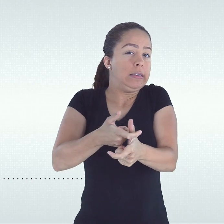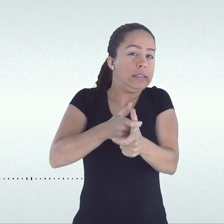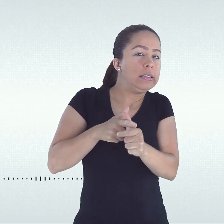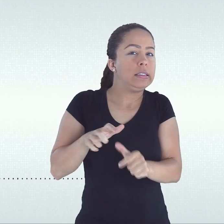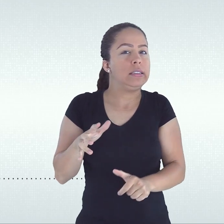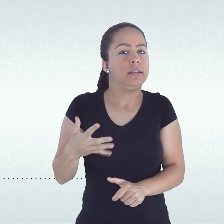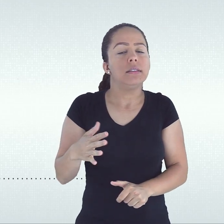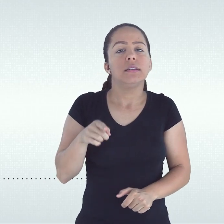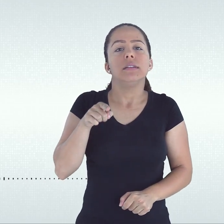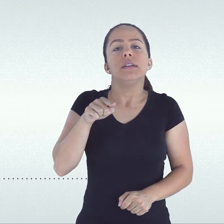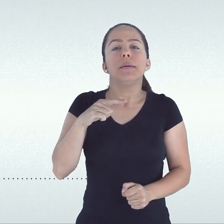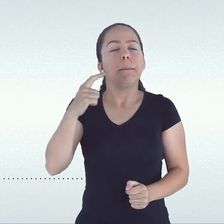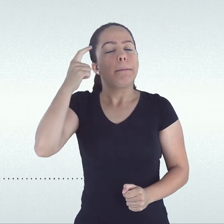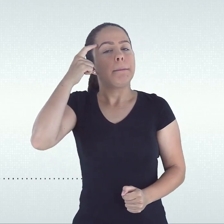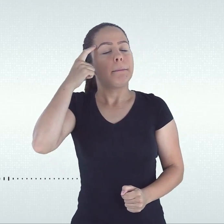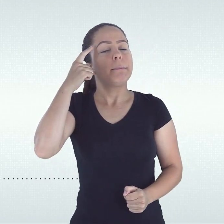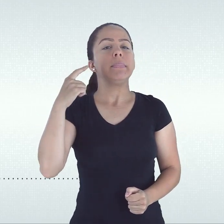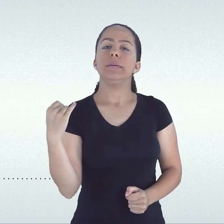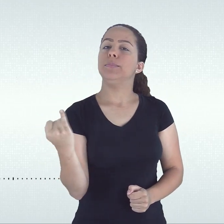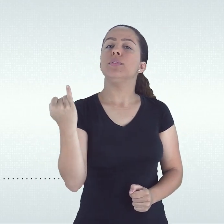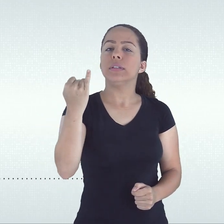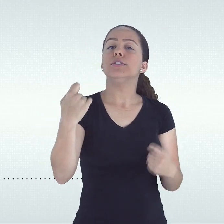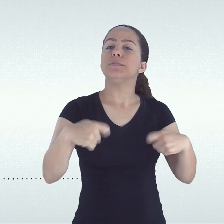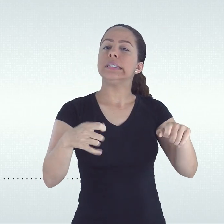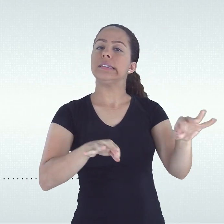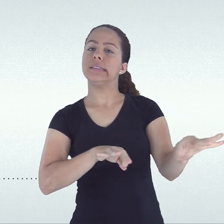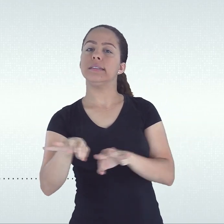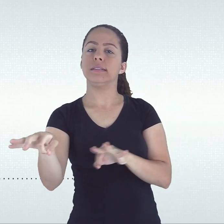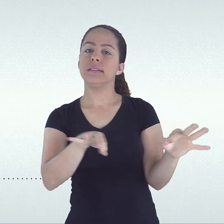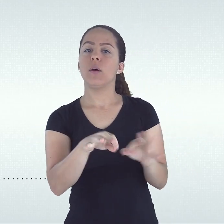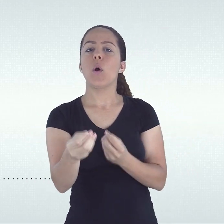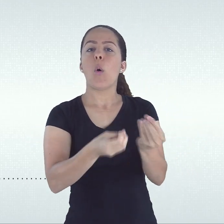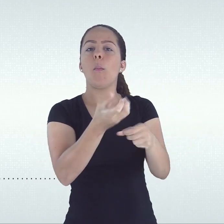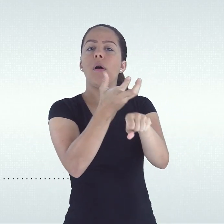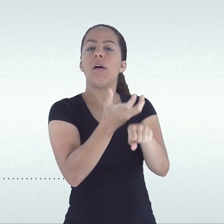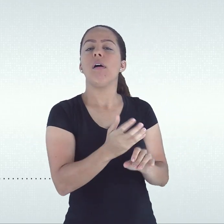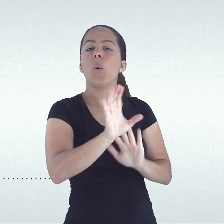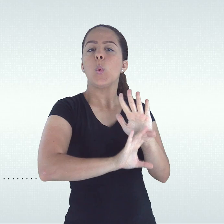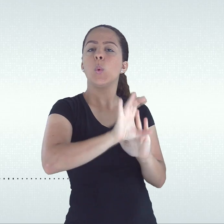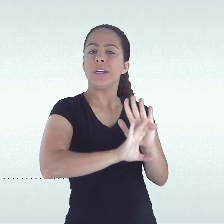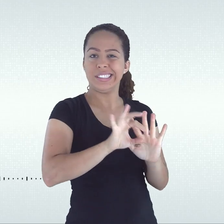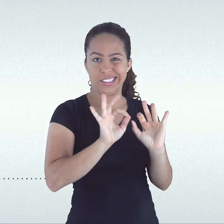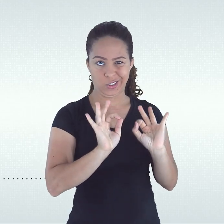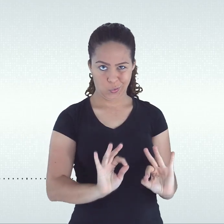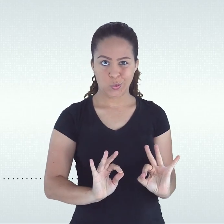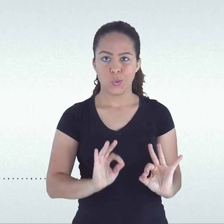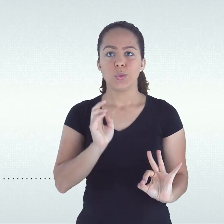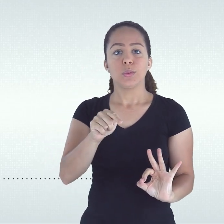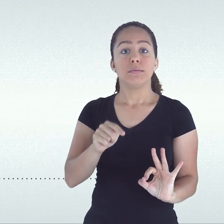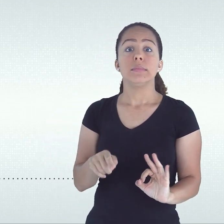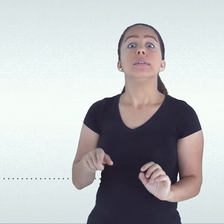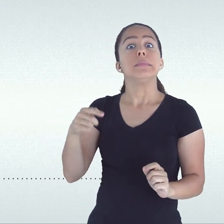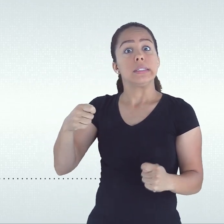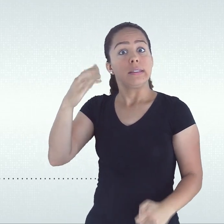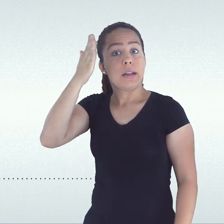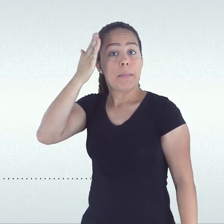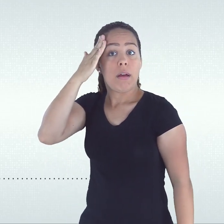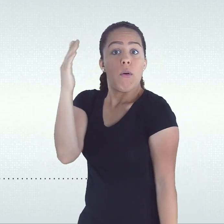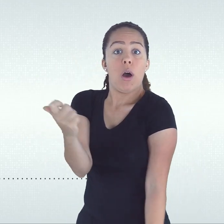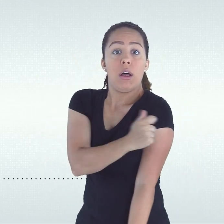vez que o estudante pode ser promovido ao período letivo seguinte, mesmo com a pendência,